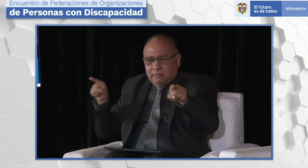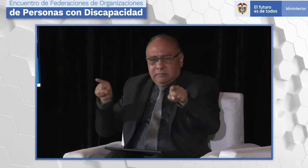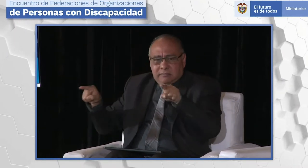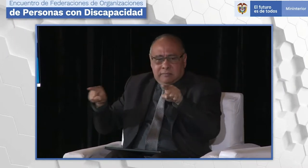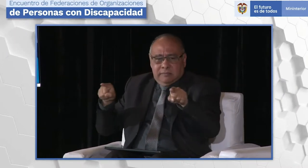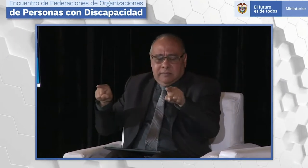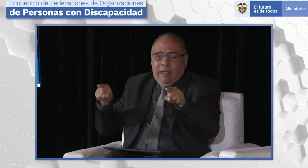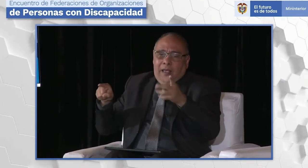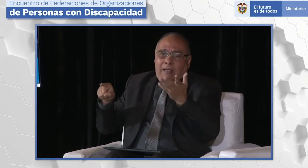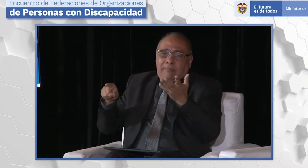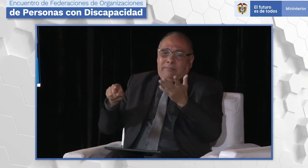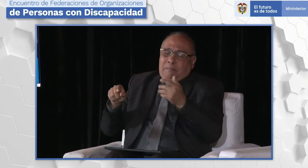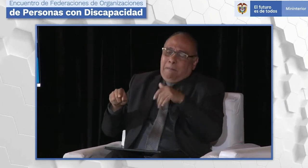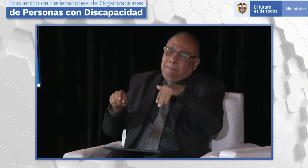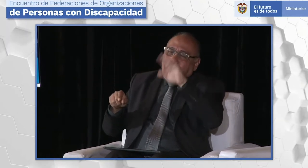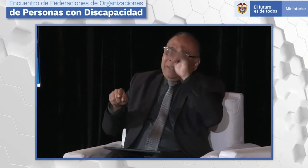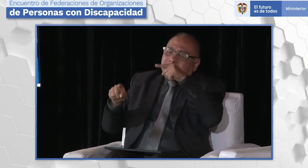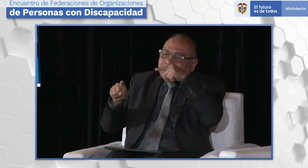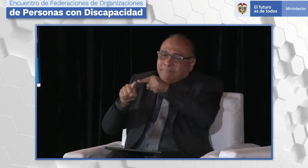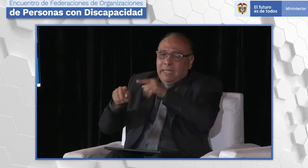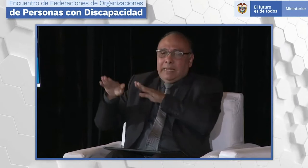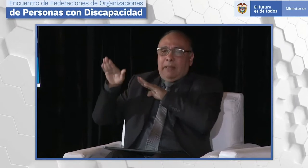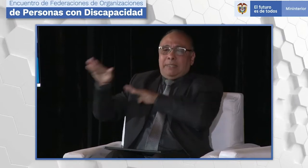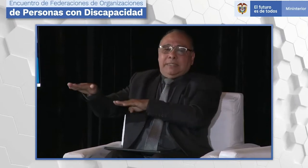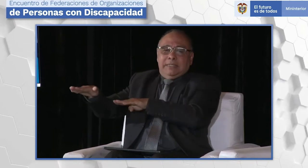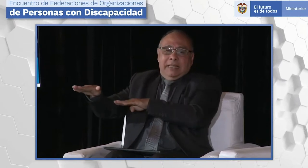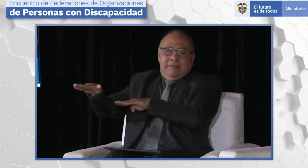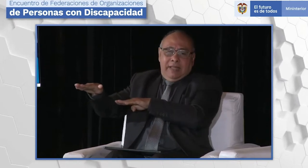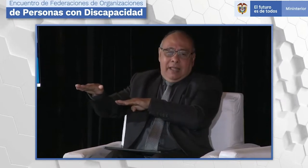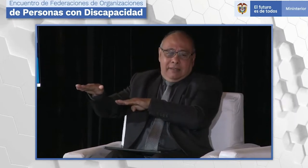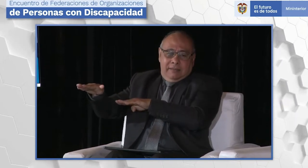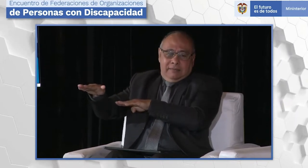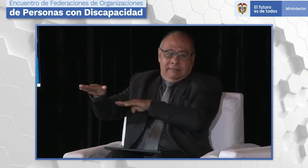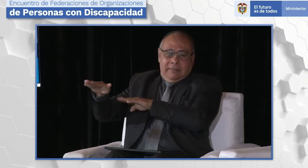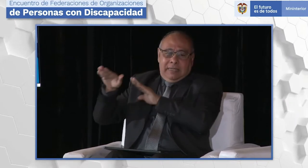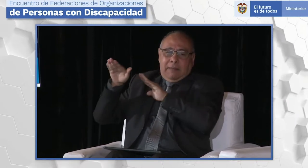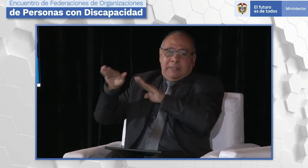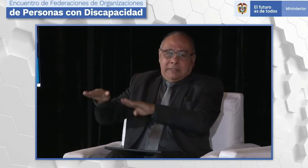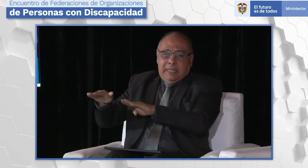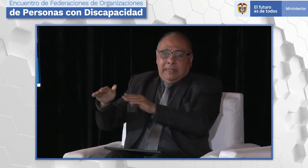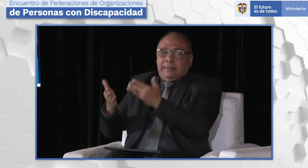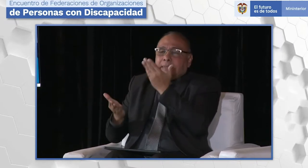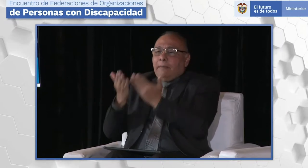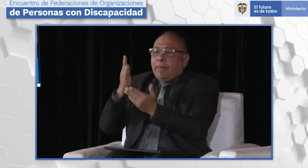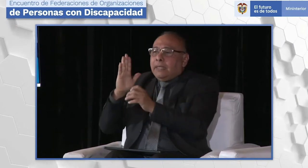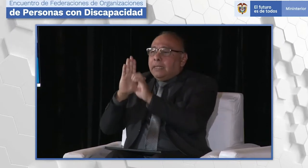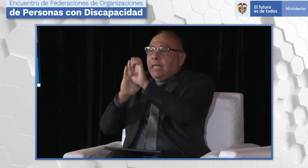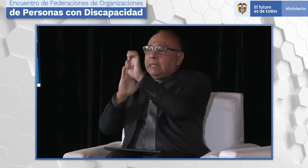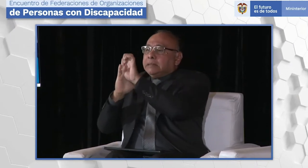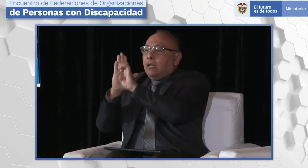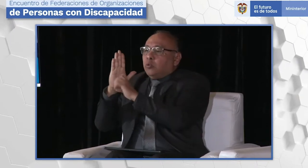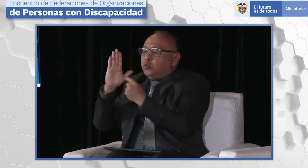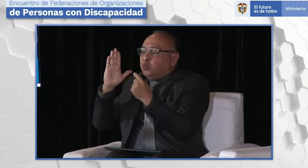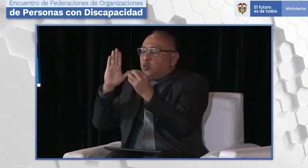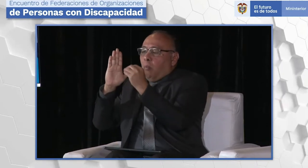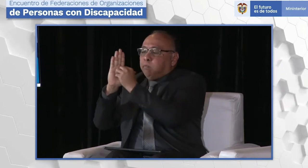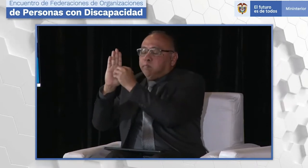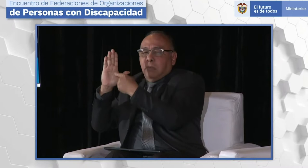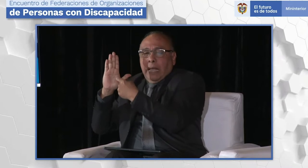una federación y una confederación? Bien, la diferencia es el tema de la representatividad. Esto depende